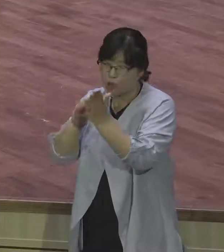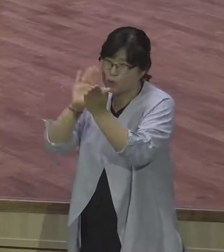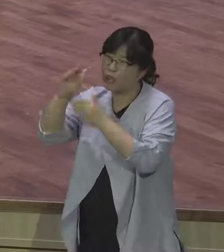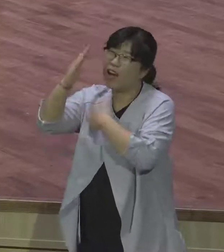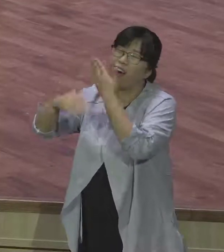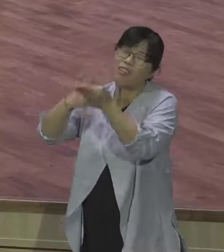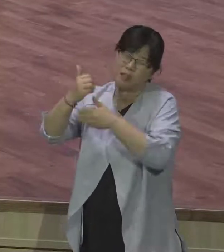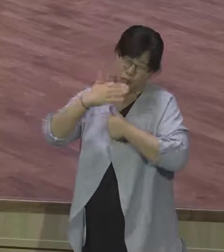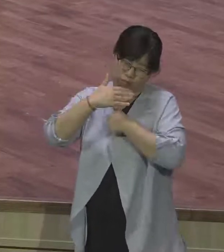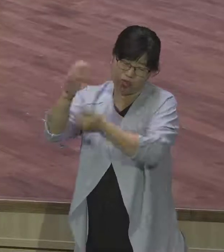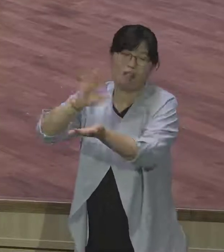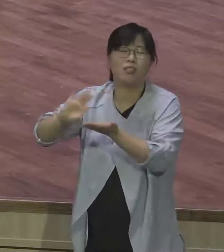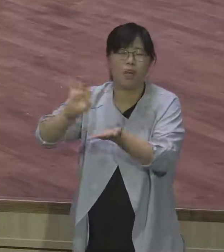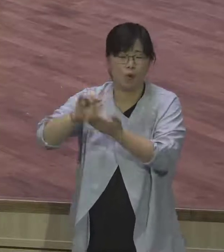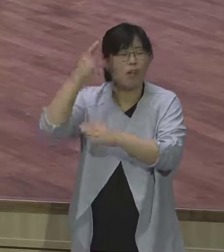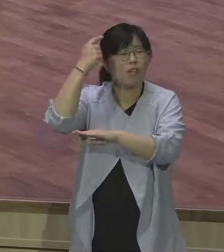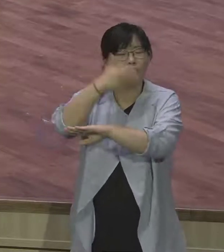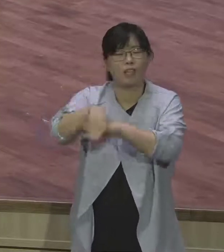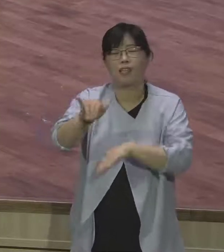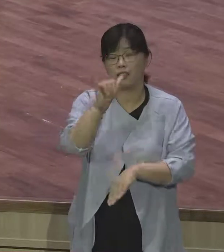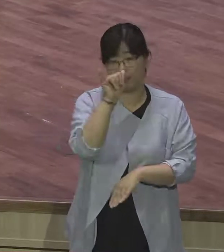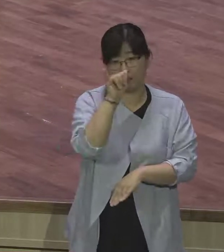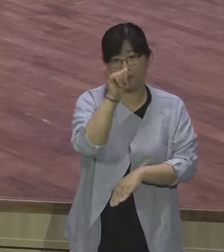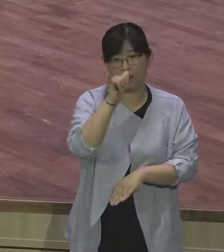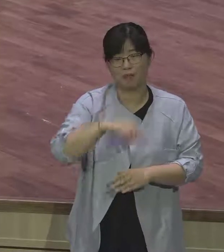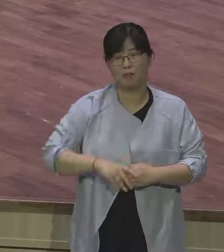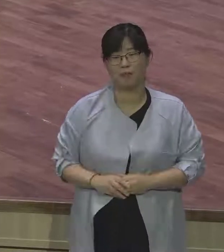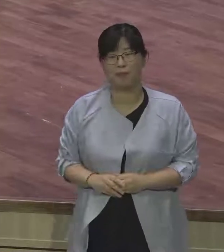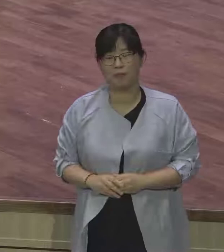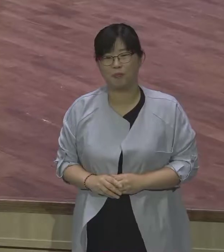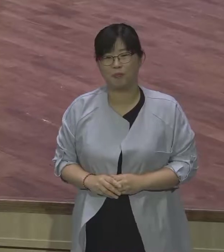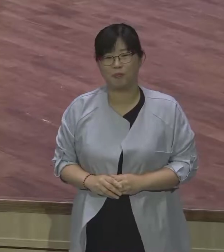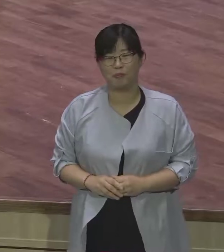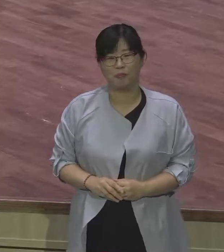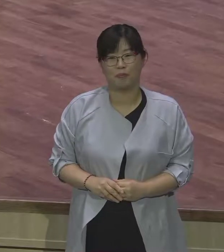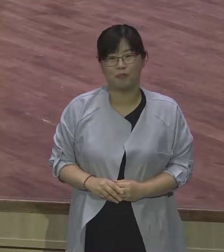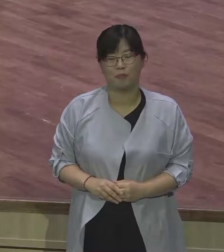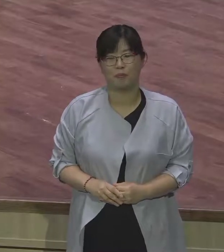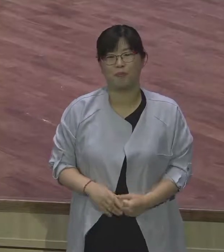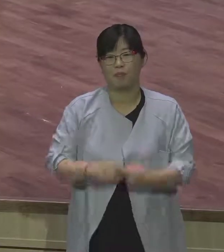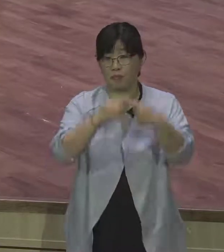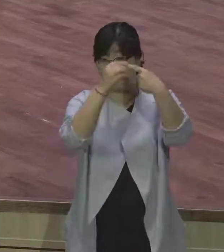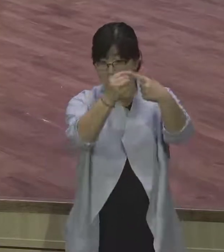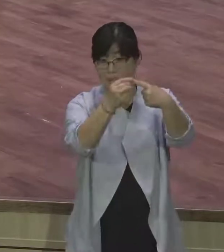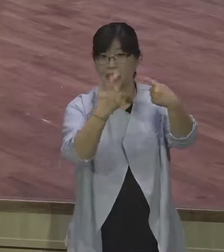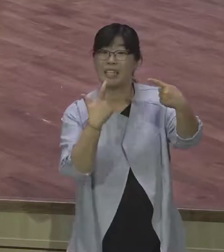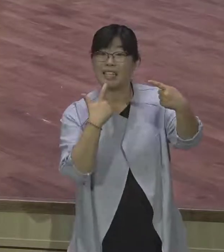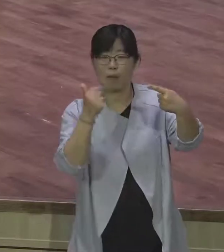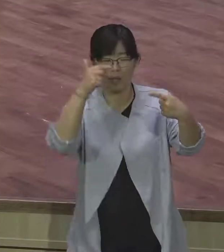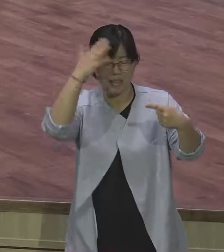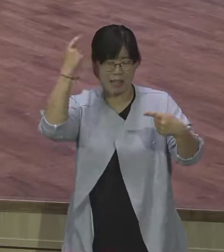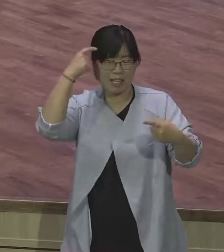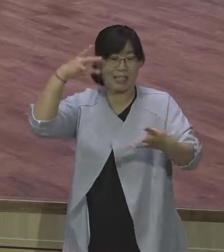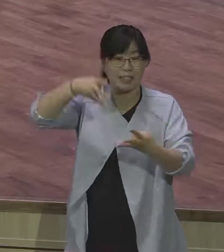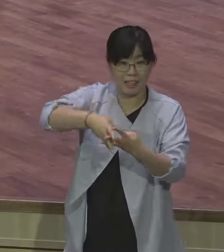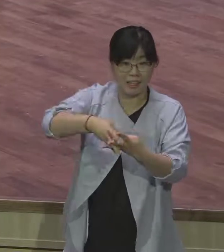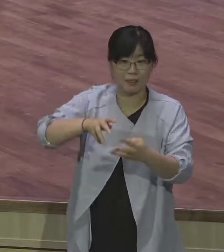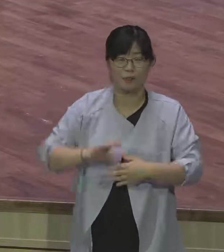있기를 재물으로 축복합니다. 그럼 첫째로 야곱의 애틀입니다. 15절 봅니다. 라반이 야곱에게 이르되 너가 비록 내